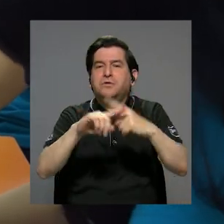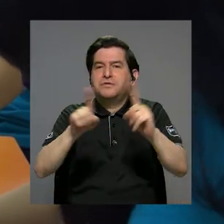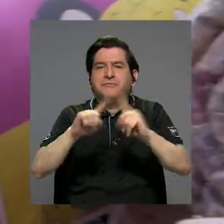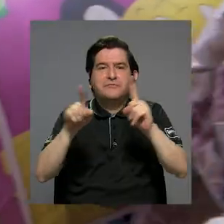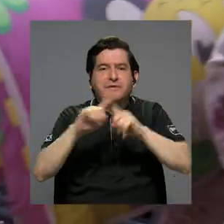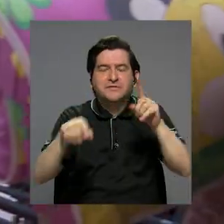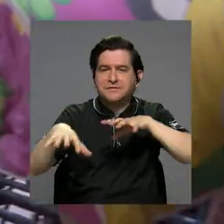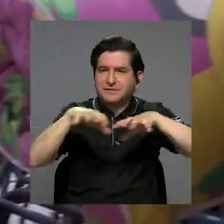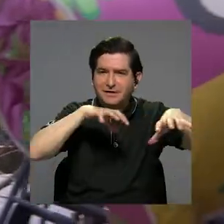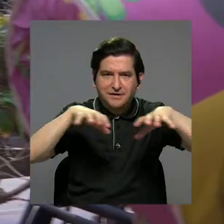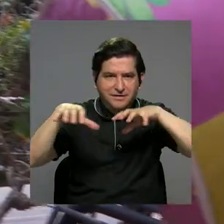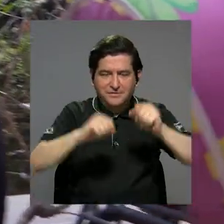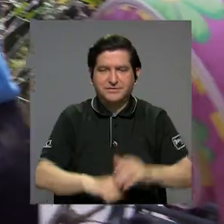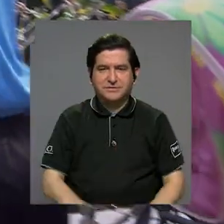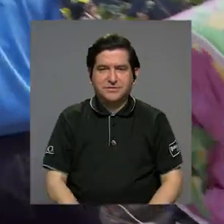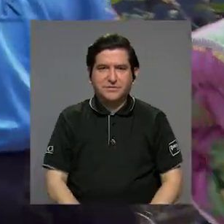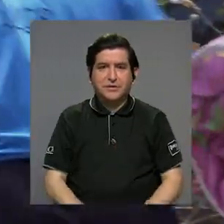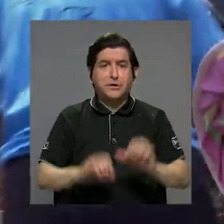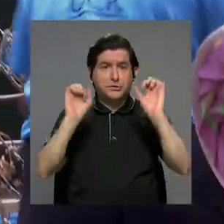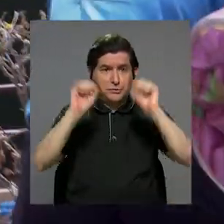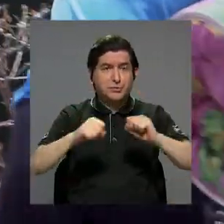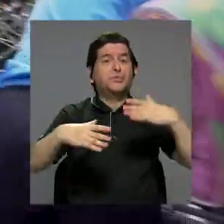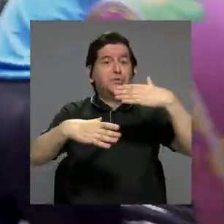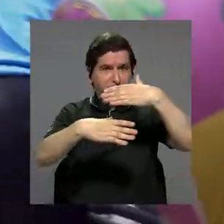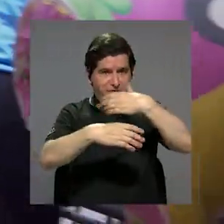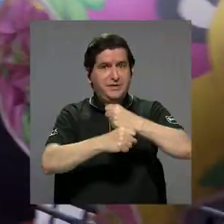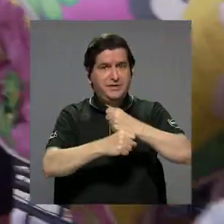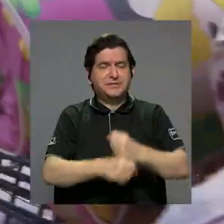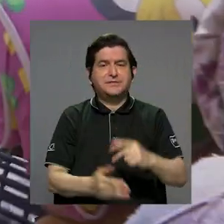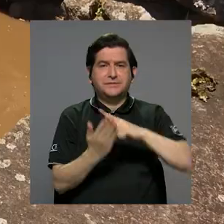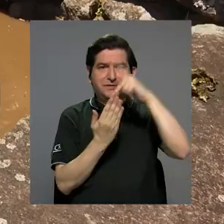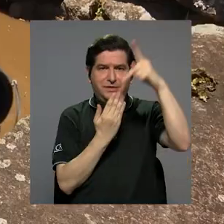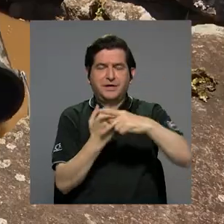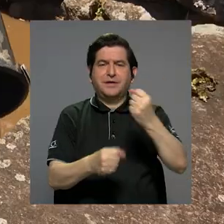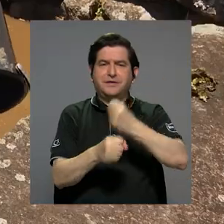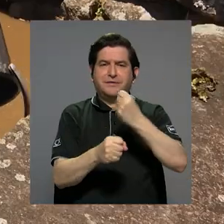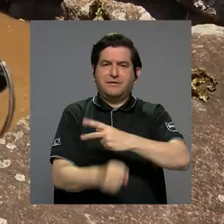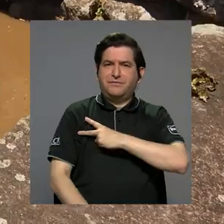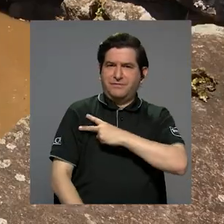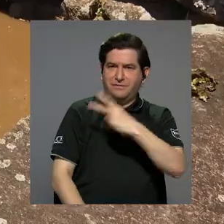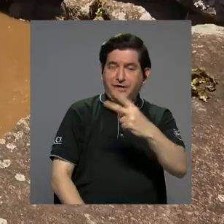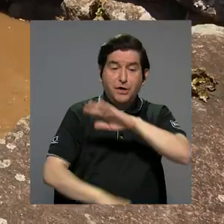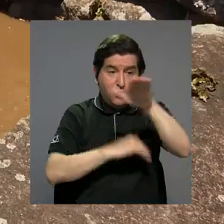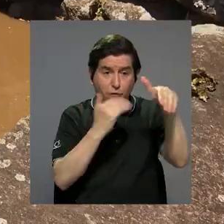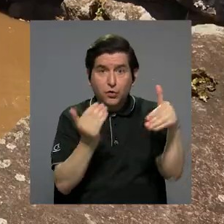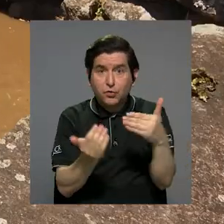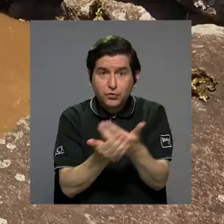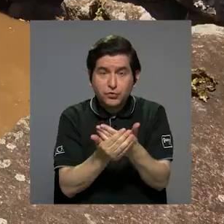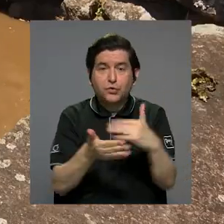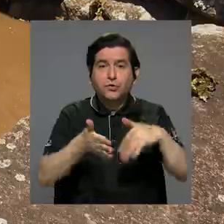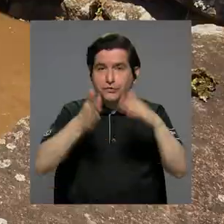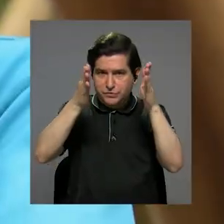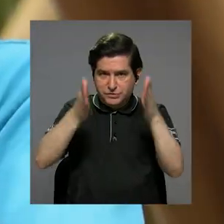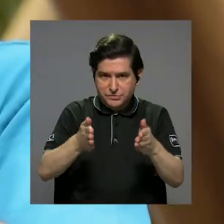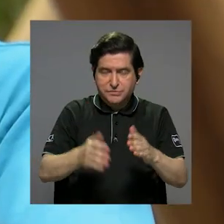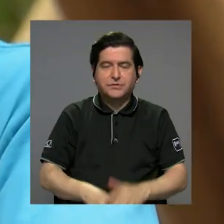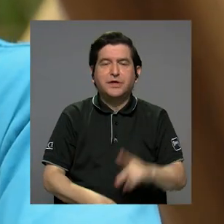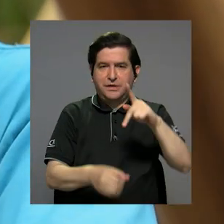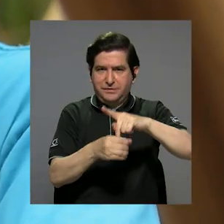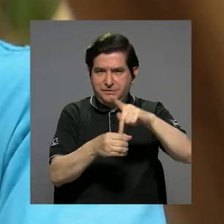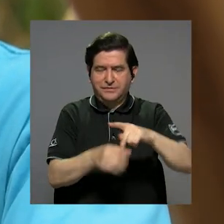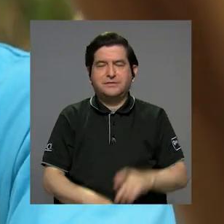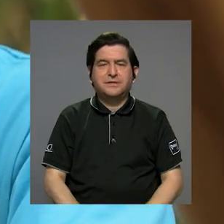las diferentes acciones que ha podido realizar el programa de voluntariado todos y todas sus estudiantes